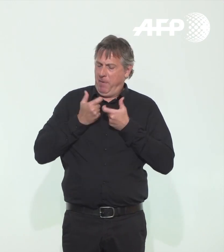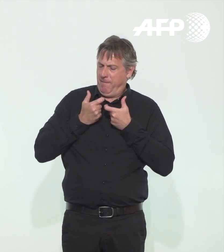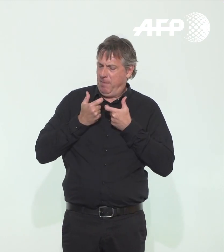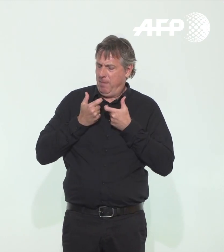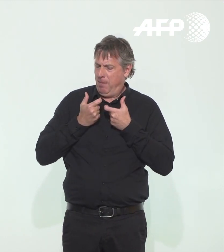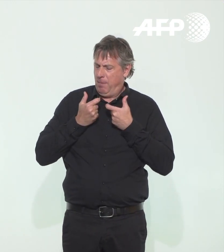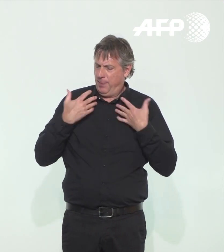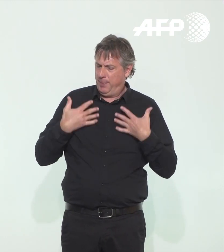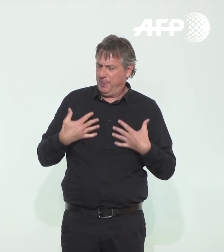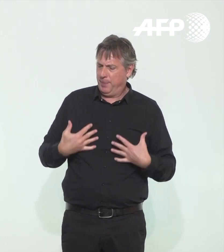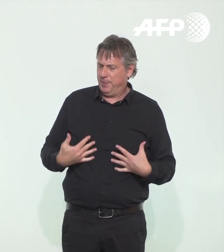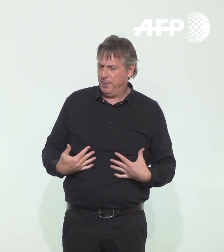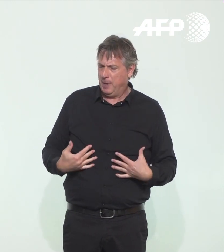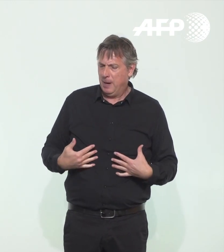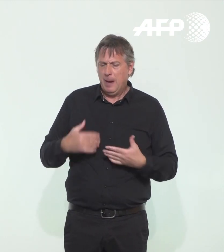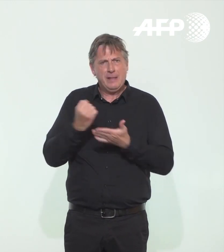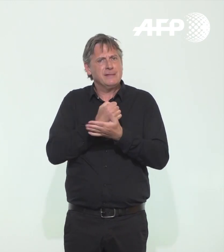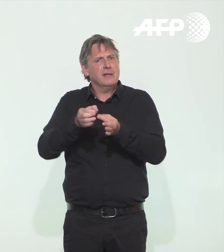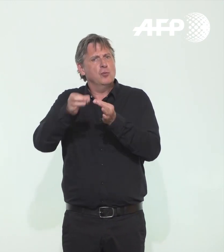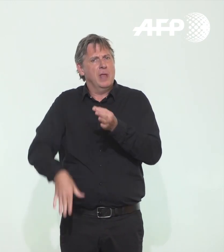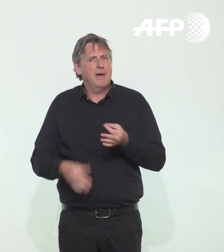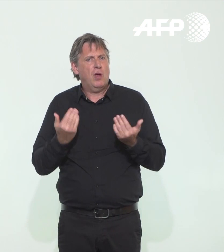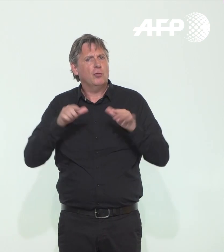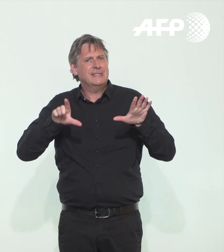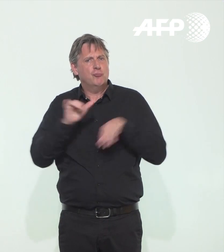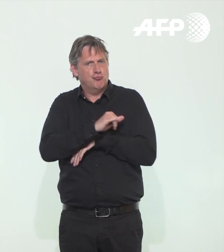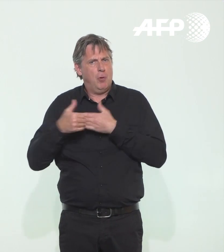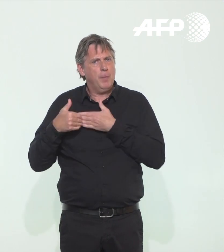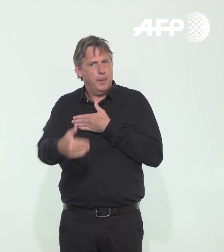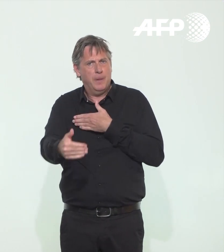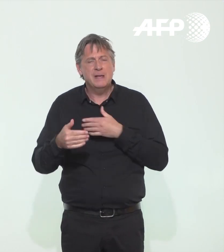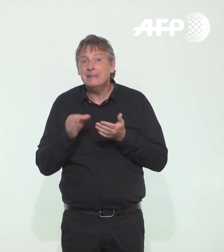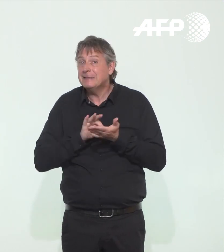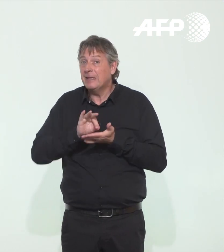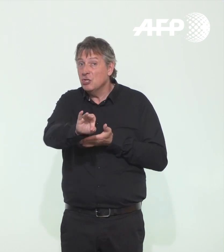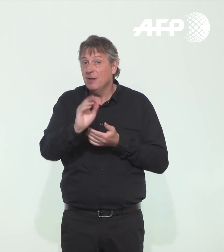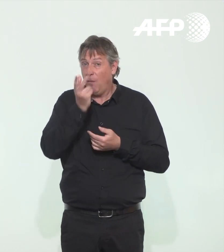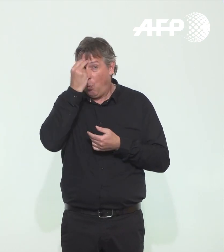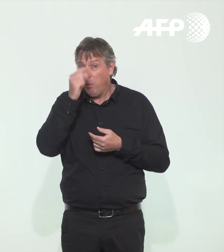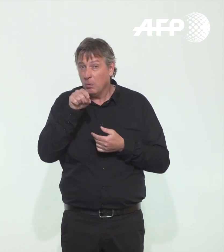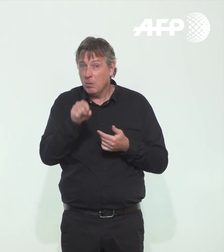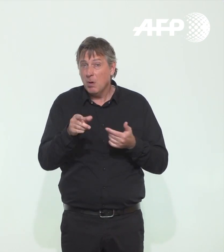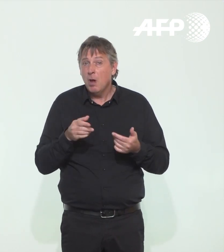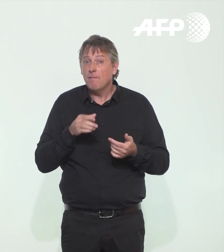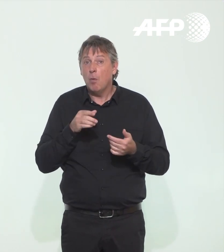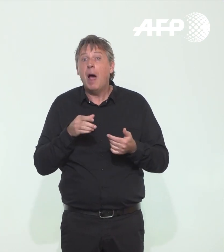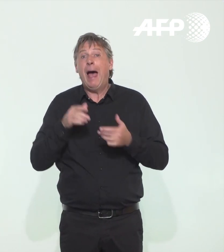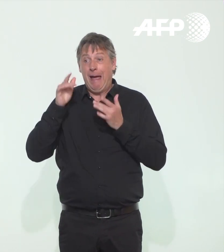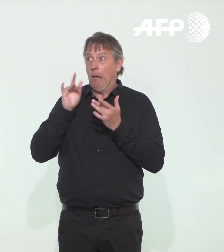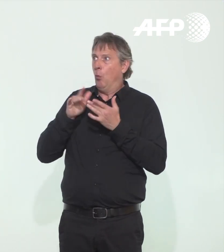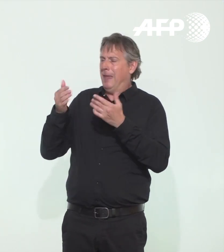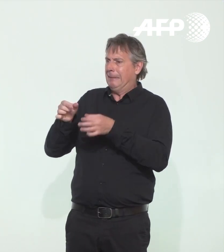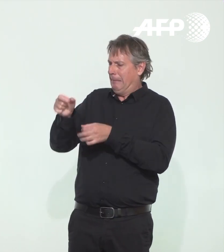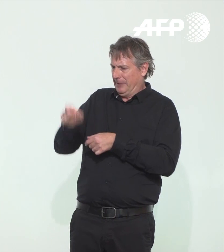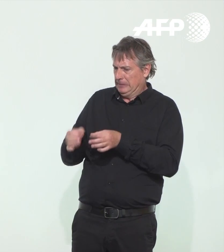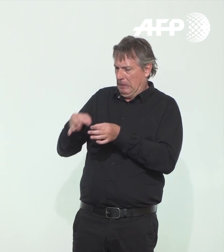moment. Donc, il y a un premier élément positif dans cette stratégie du cas contact, c'est que les gens comprennent l'importance d'être contactés et ils comprennent l'importance